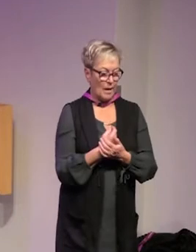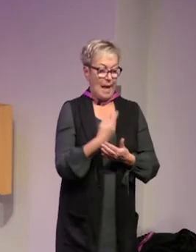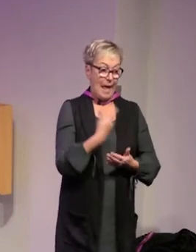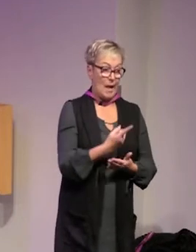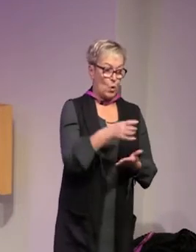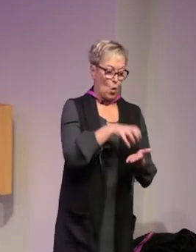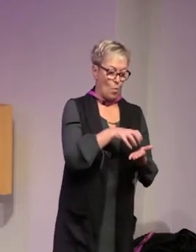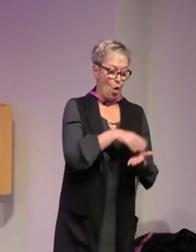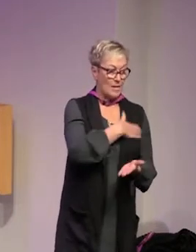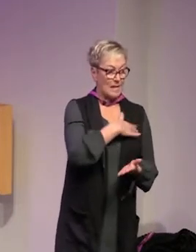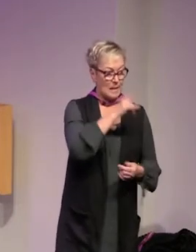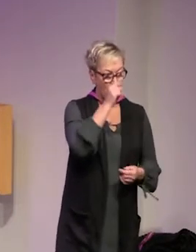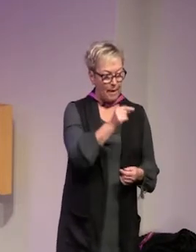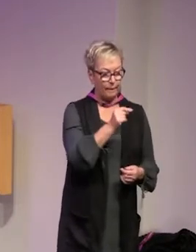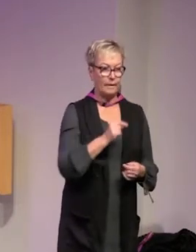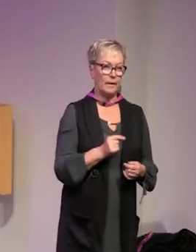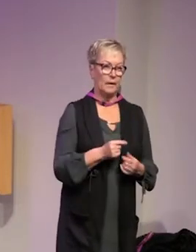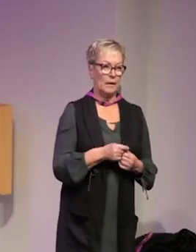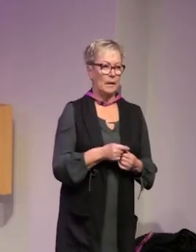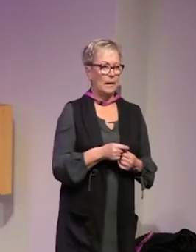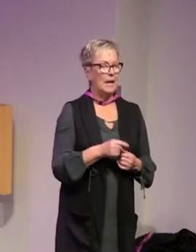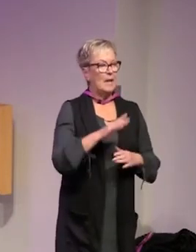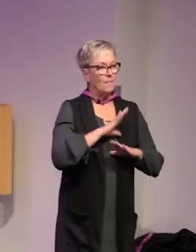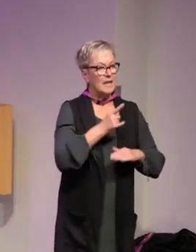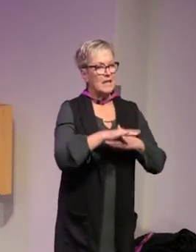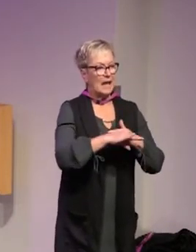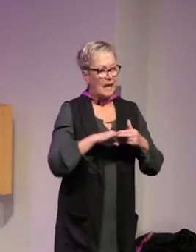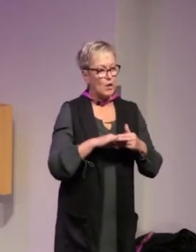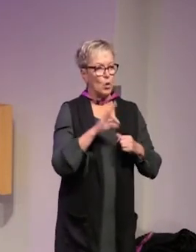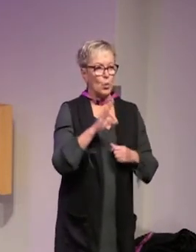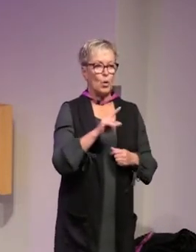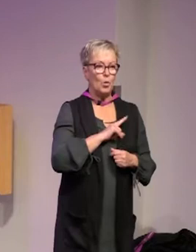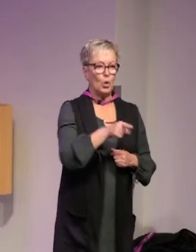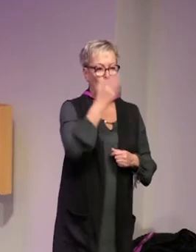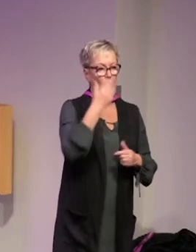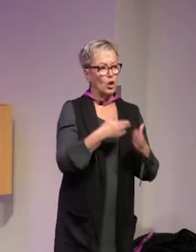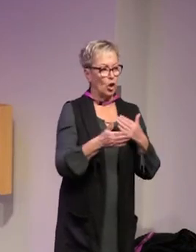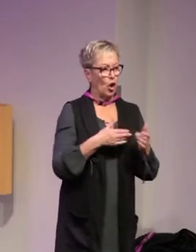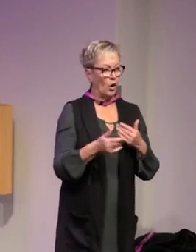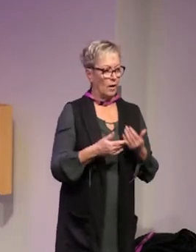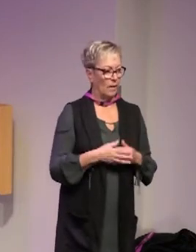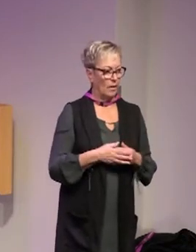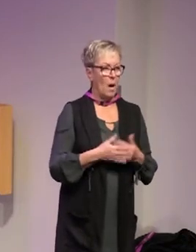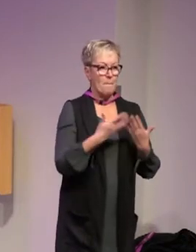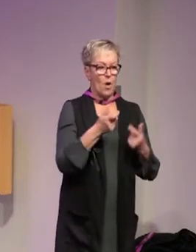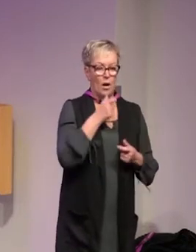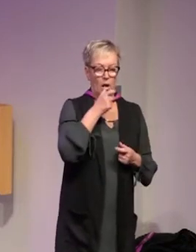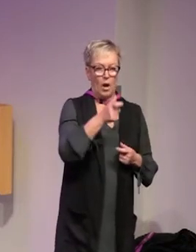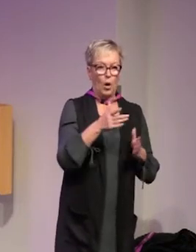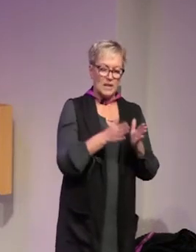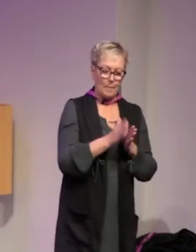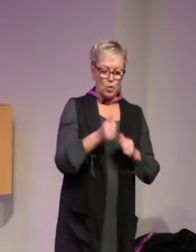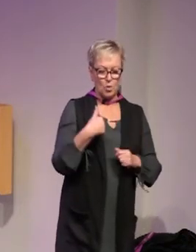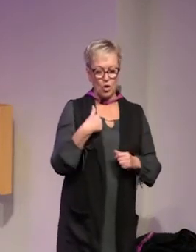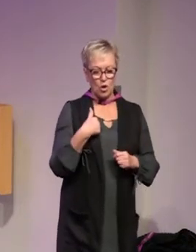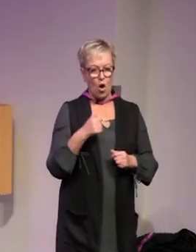alltså är du kommunal tjänsteman alltså det finns en gräns för hur mycket du kan göra på 24 timmar och många uttrycker